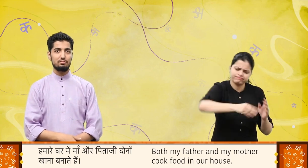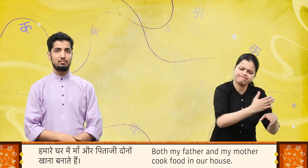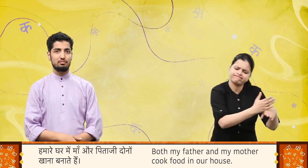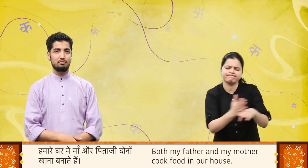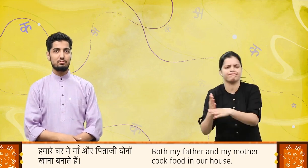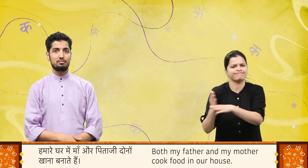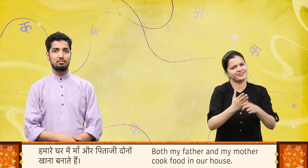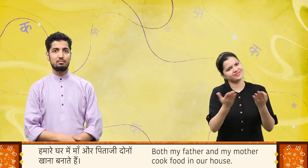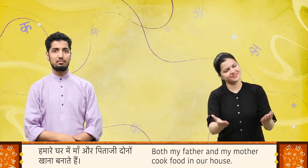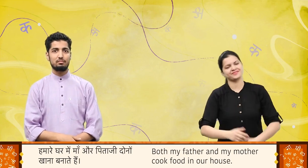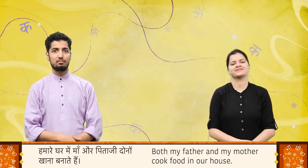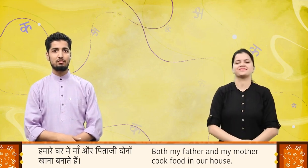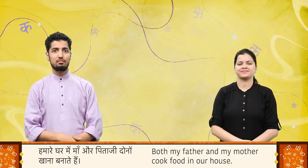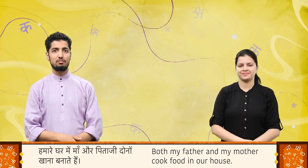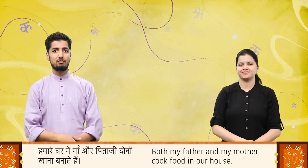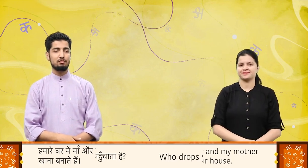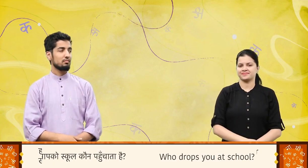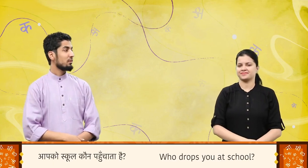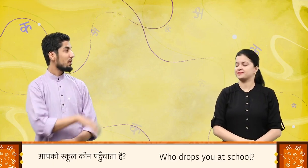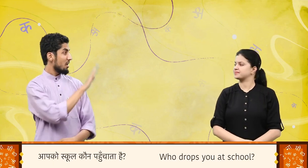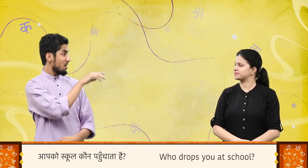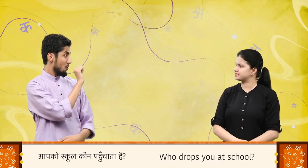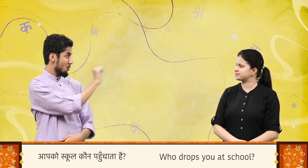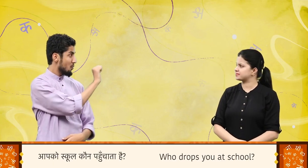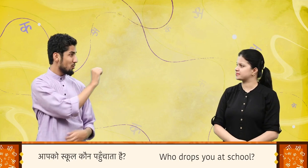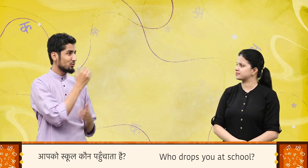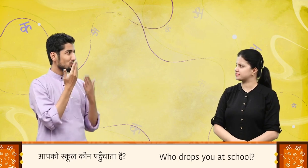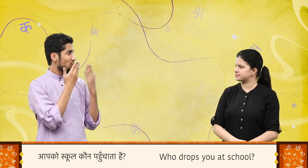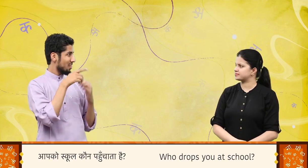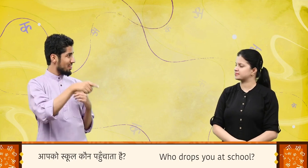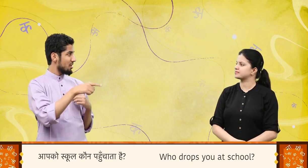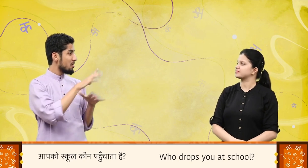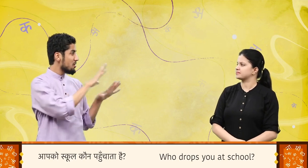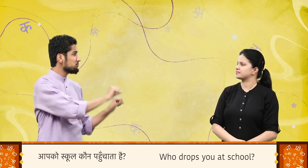दोनों खाना बनाते हैं आपको स्कूल कौन पहुँचाता है?